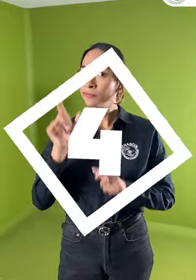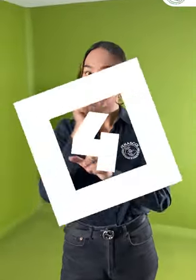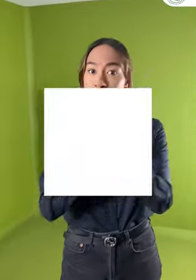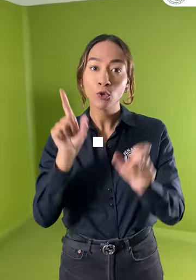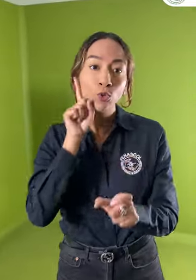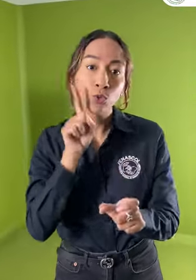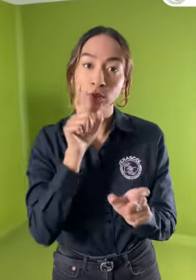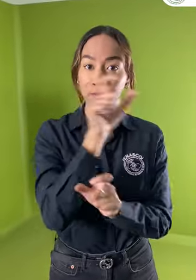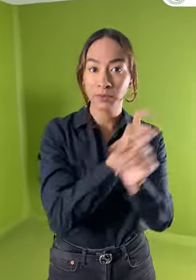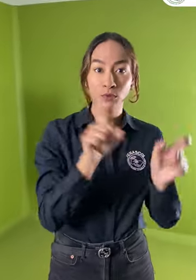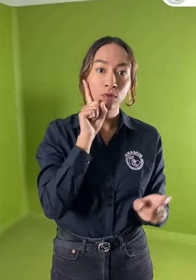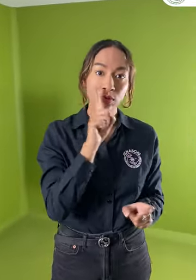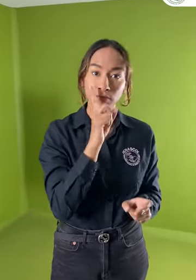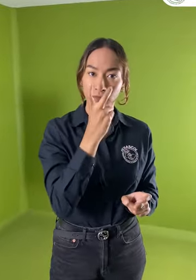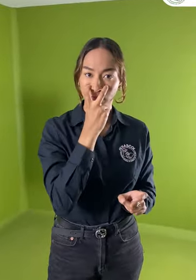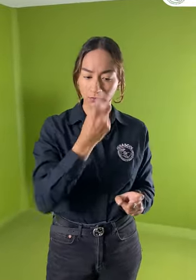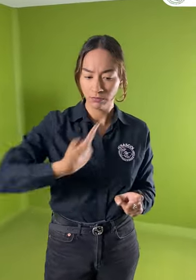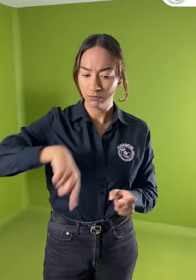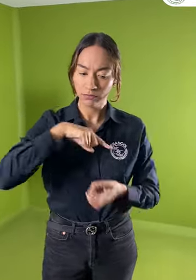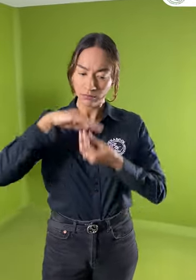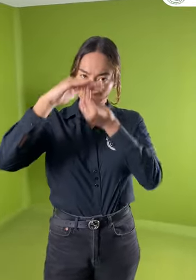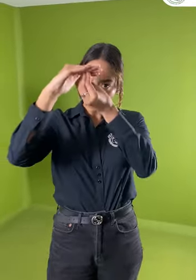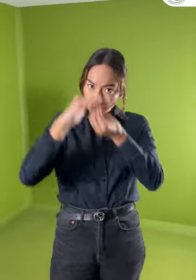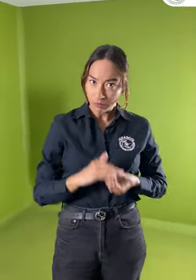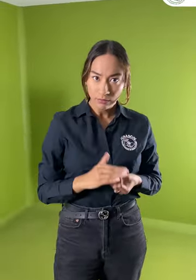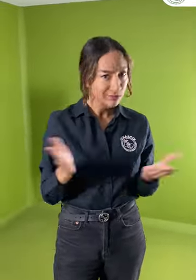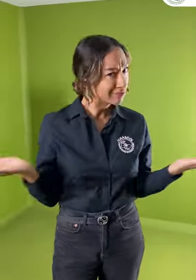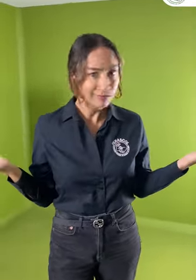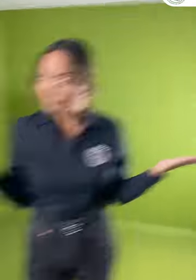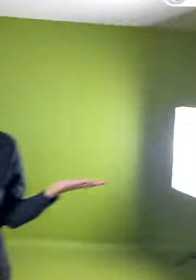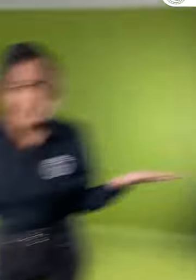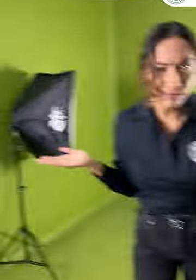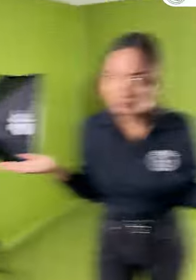4. ¿Discriminar a las personas sordas y personas sordociegas? ¡No!